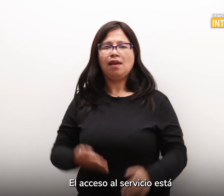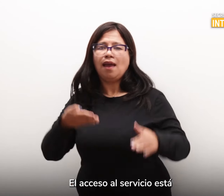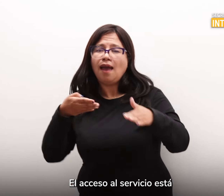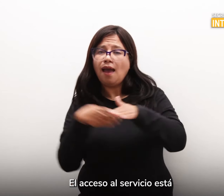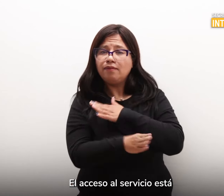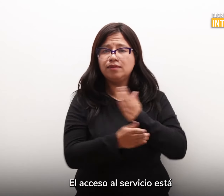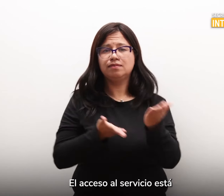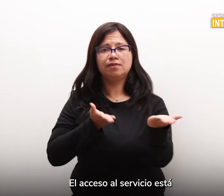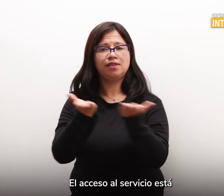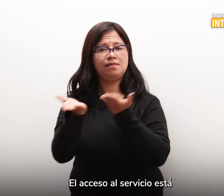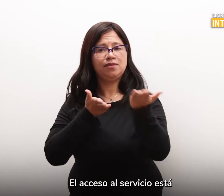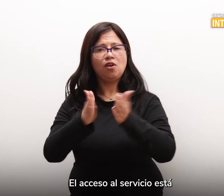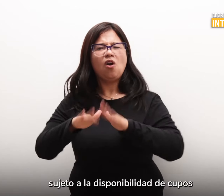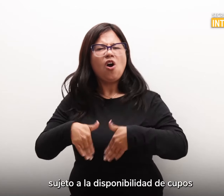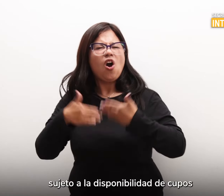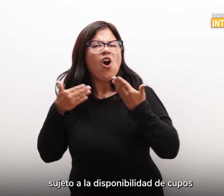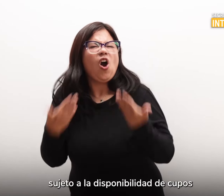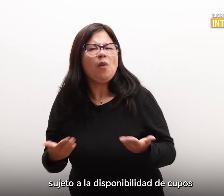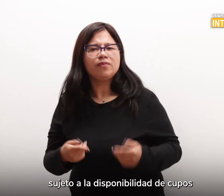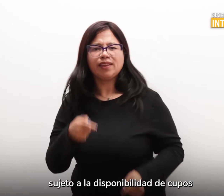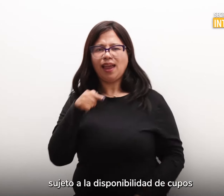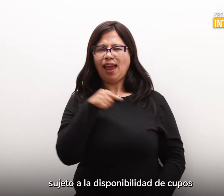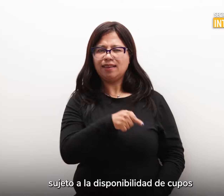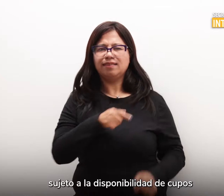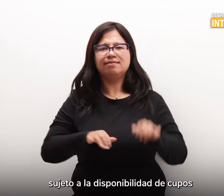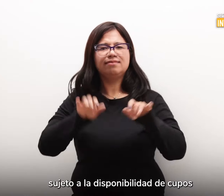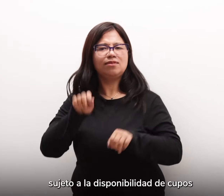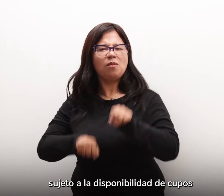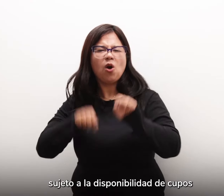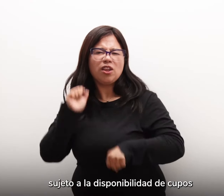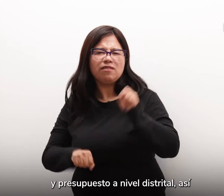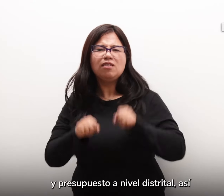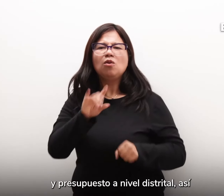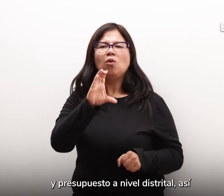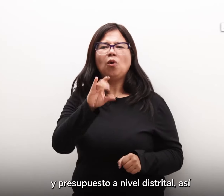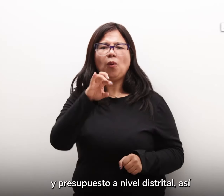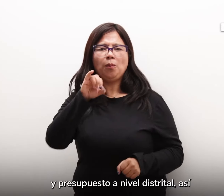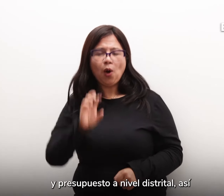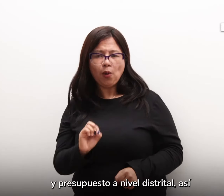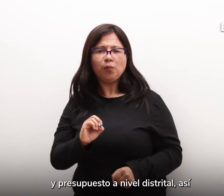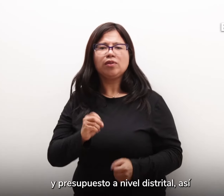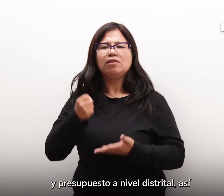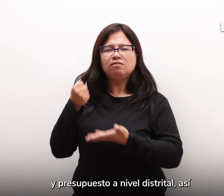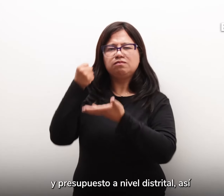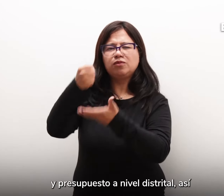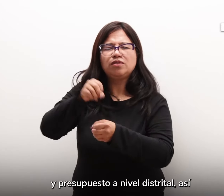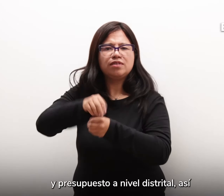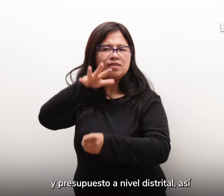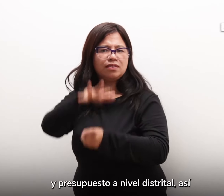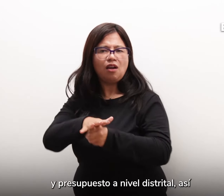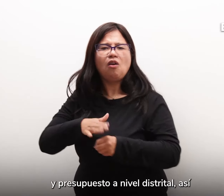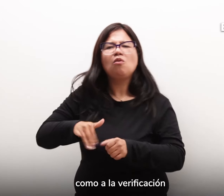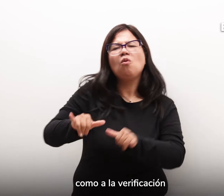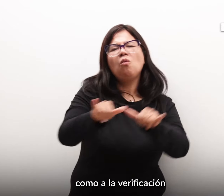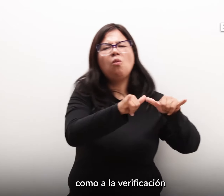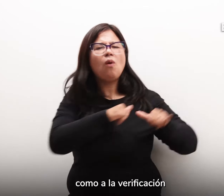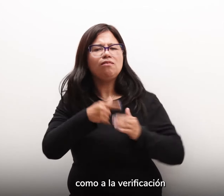al servicio está sujeto a la disponibilidad de cupos y presupuesto a nivel distrital Así como a la